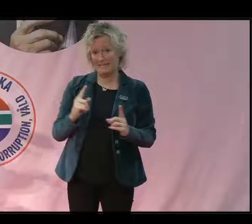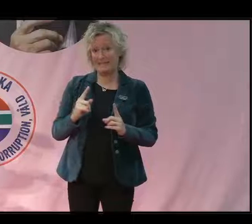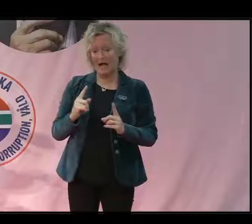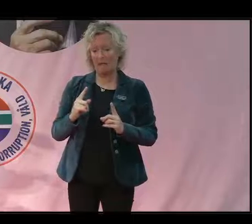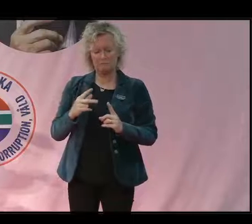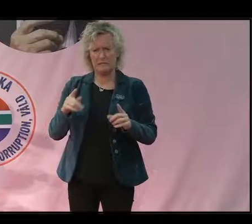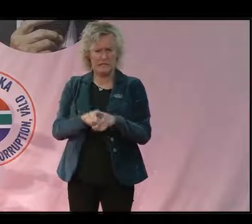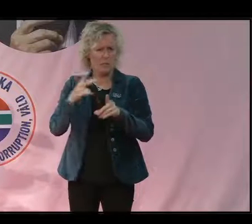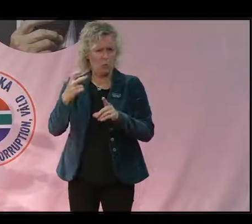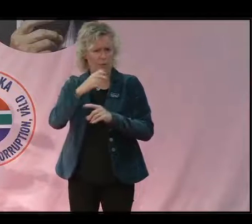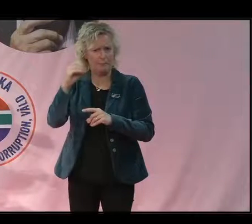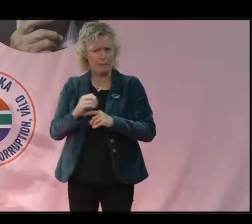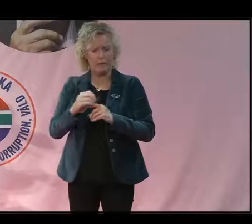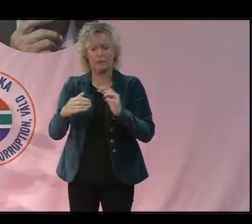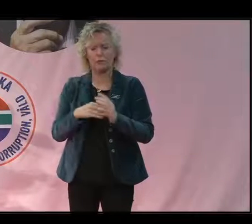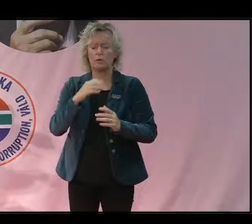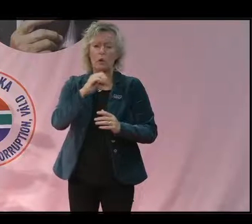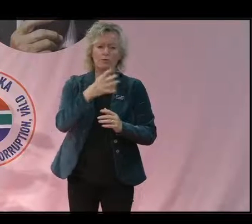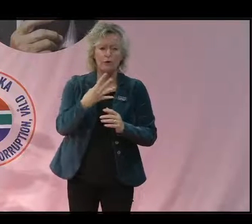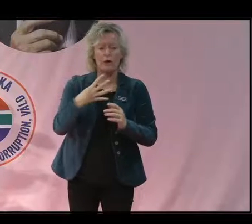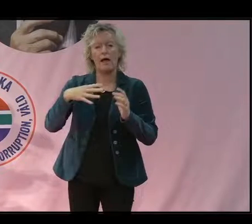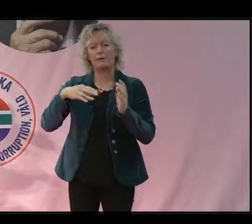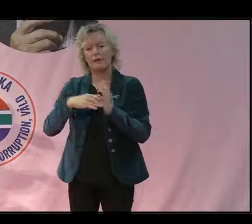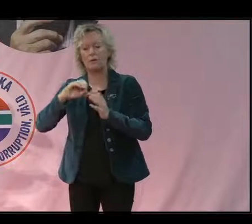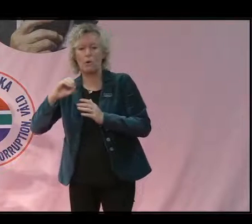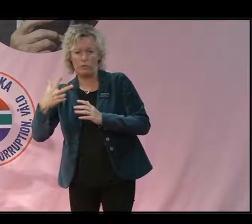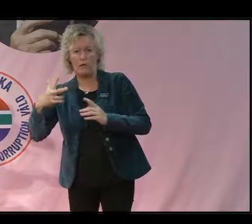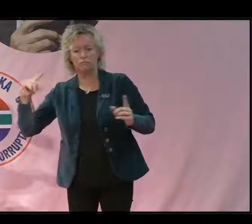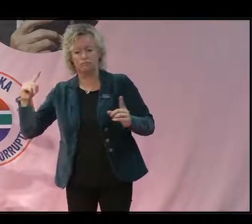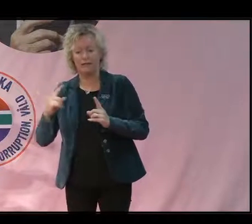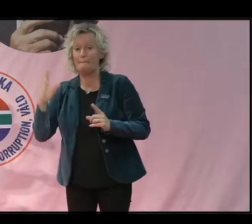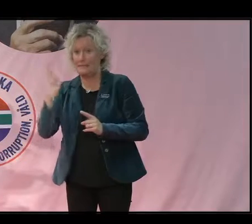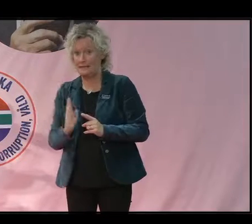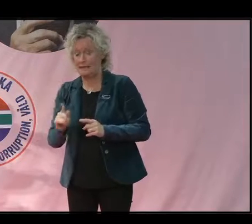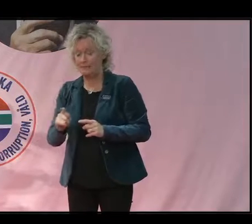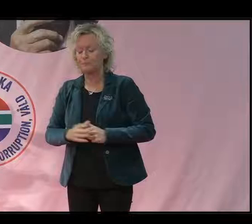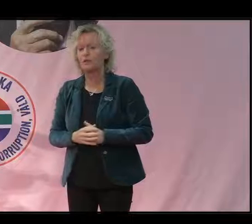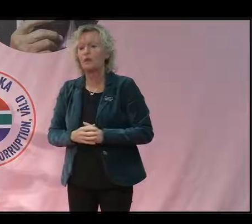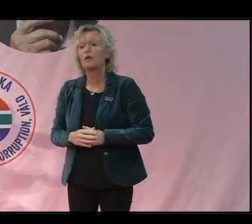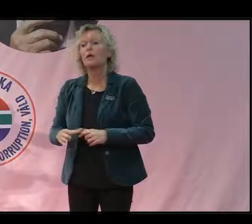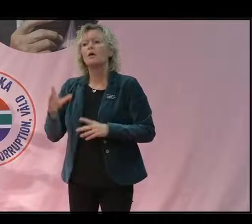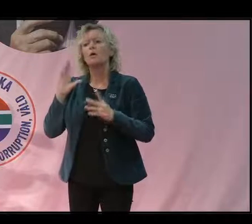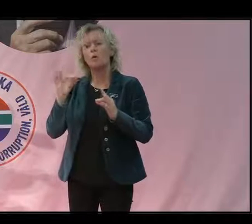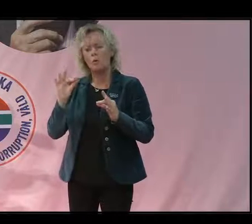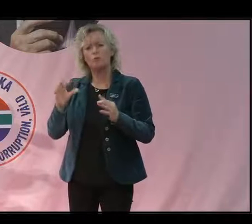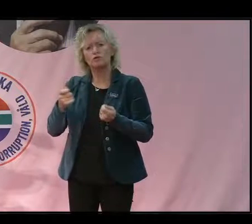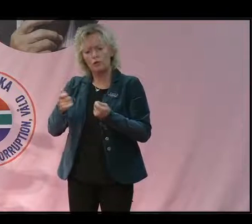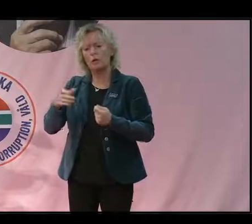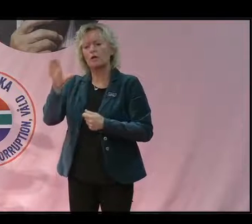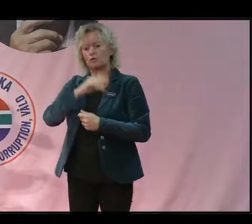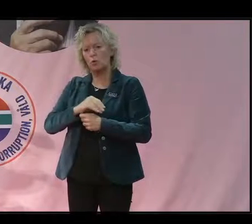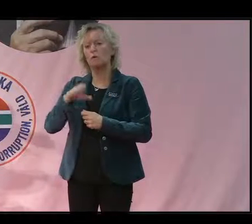nära 80% mellan 2004 och 2008 i Brasilien. Då gjorde man det just genom att se till att en